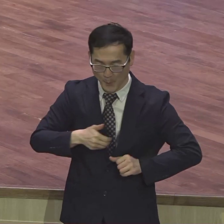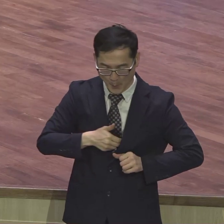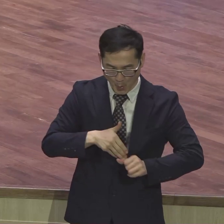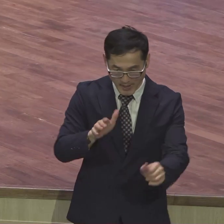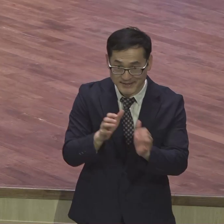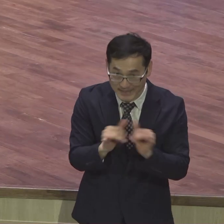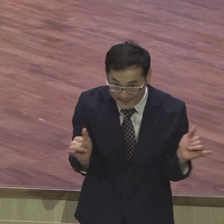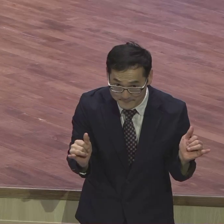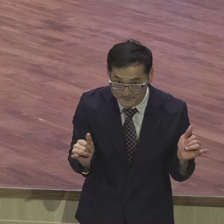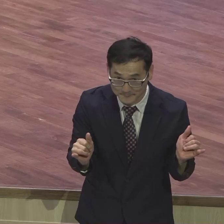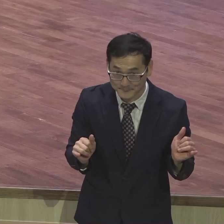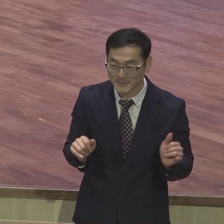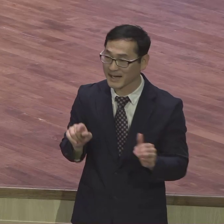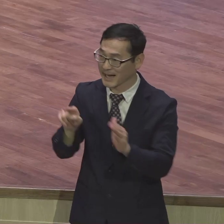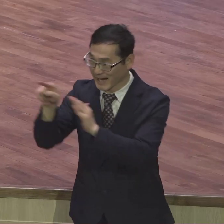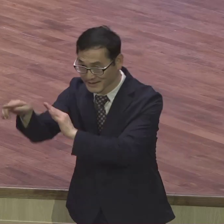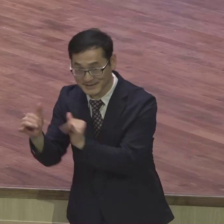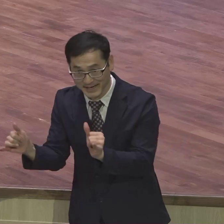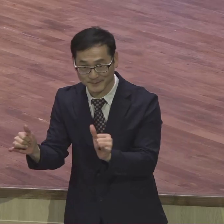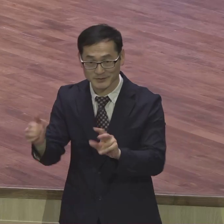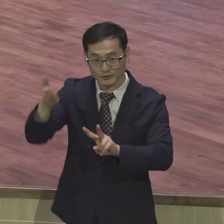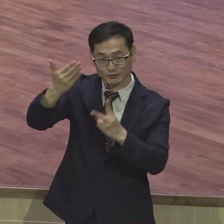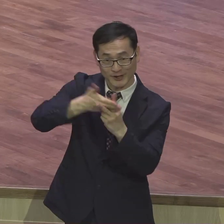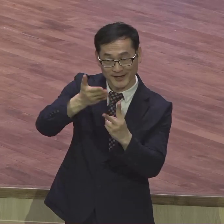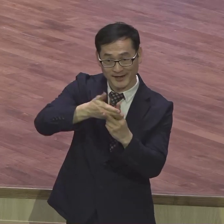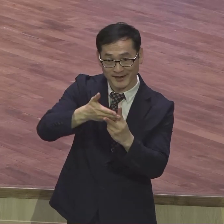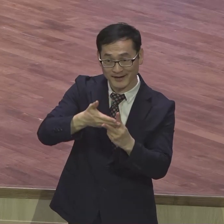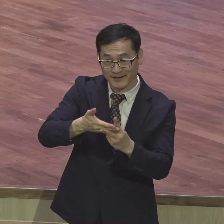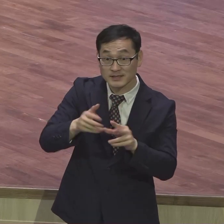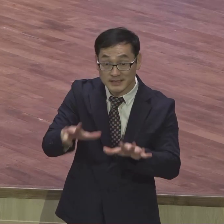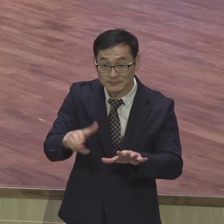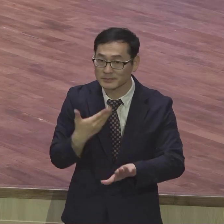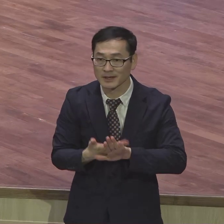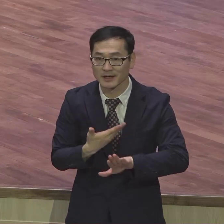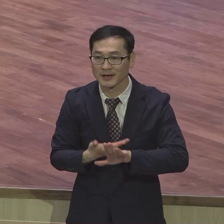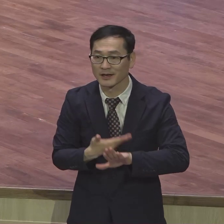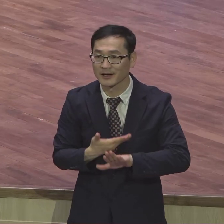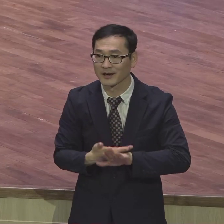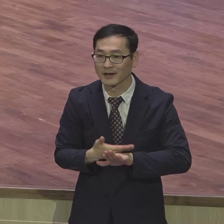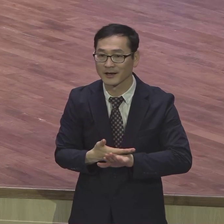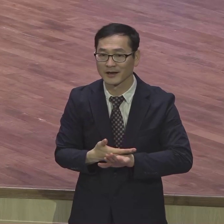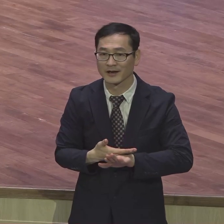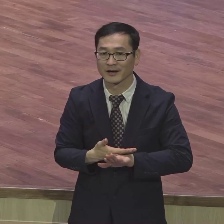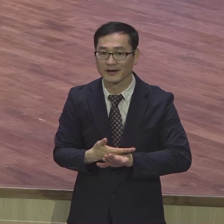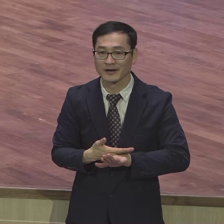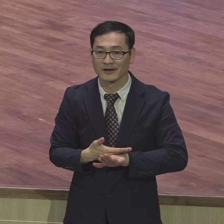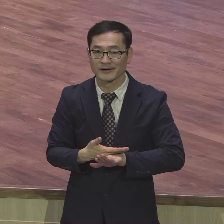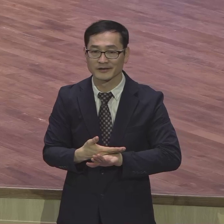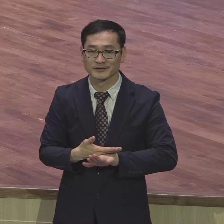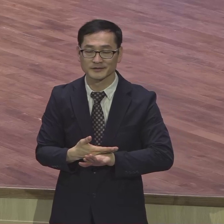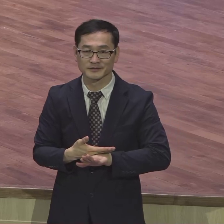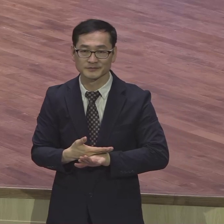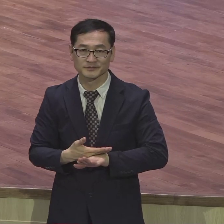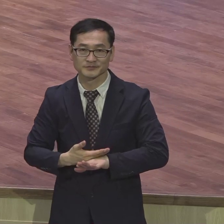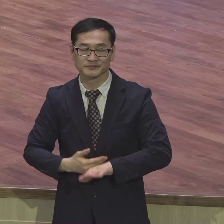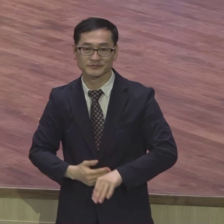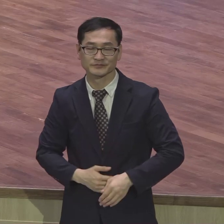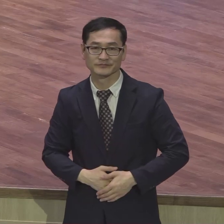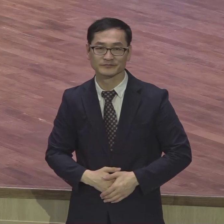가는 성교사 보냈습니다 그런데 지금은 안 그래요 지금은요 성교 패러담이 바뀌어야 돼요 왜냐 우리가